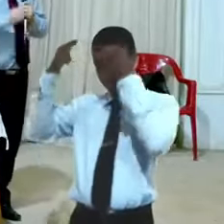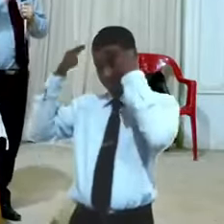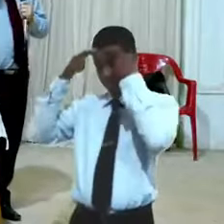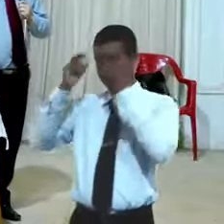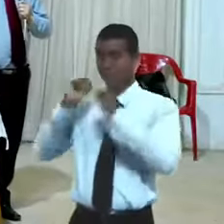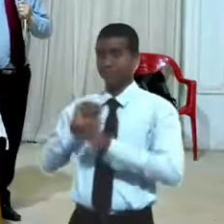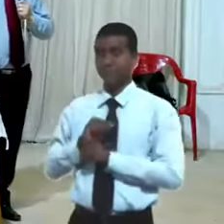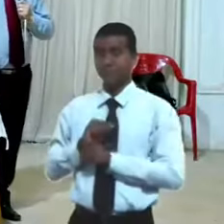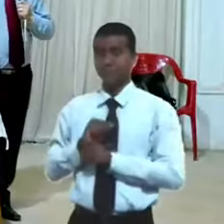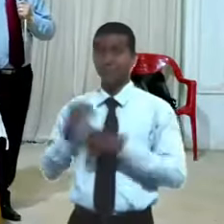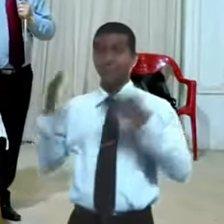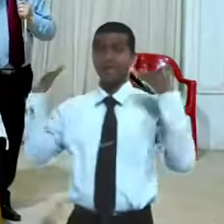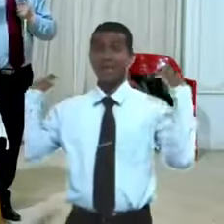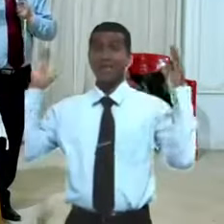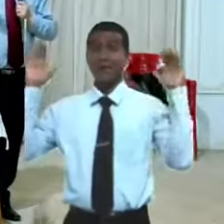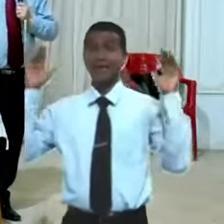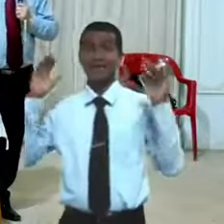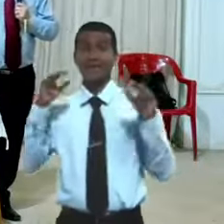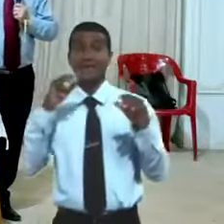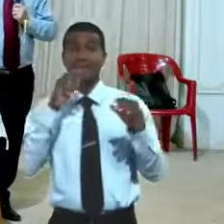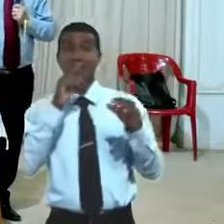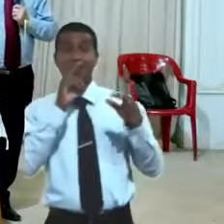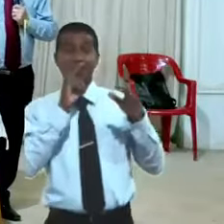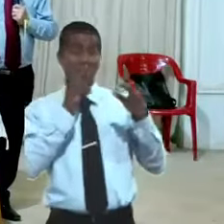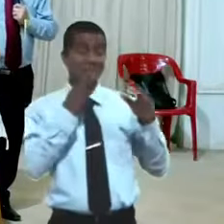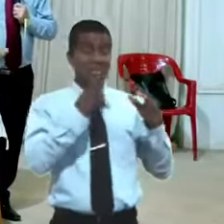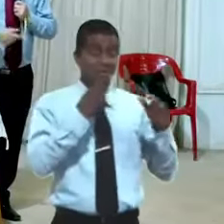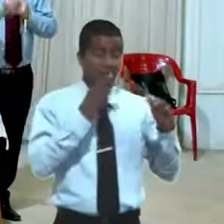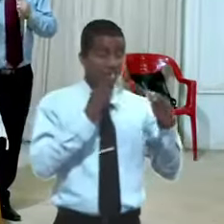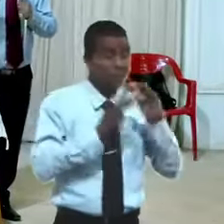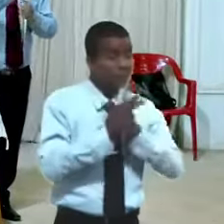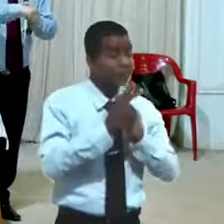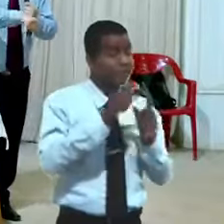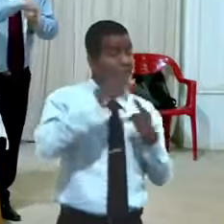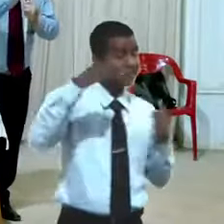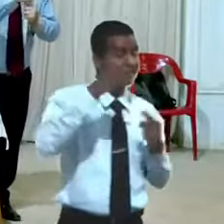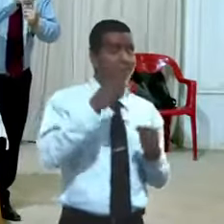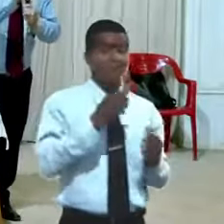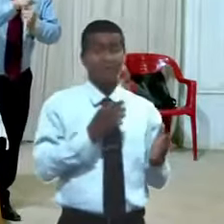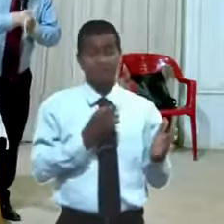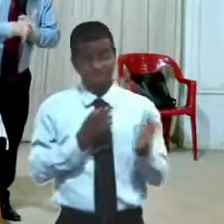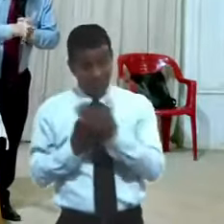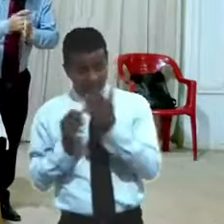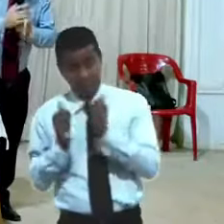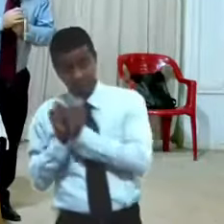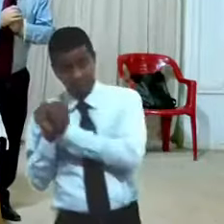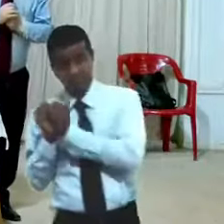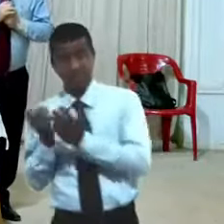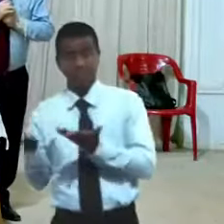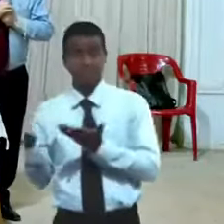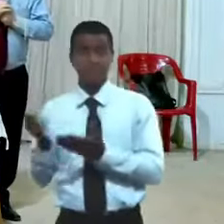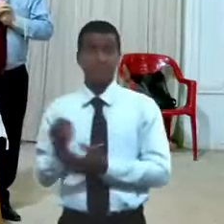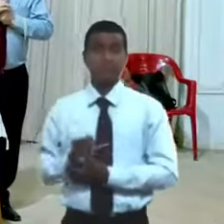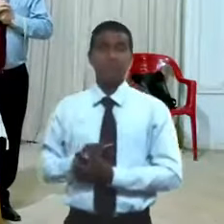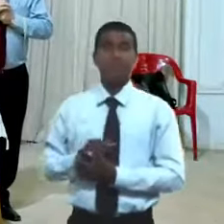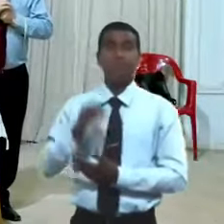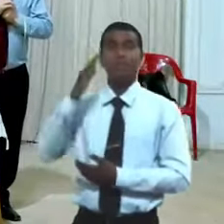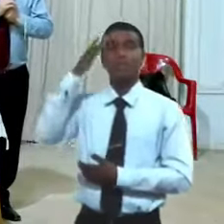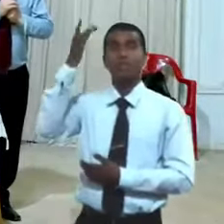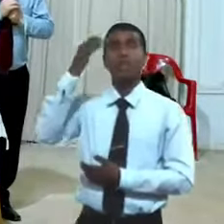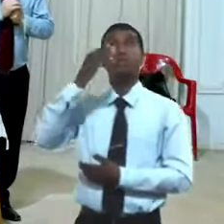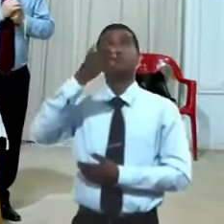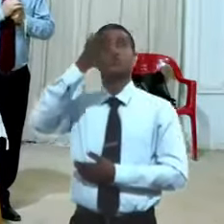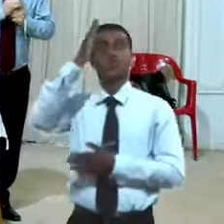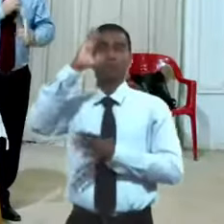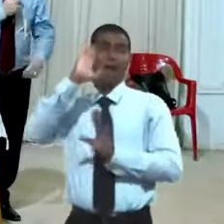entonces el ángel del Señor le dijo al profeta desciende porque así son las cosas con Dios las